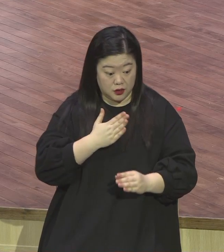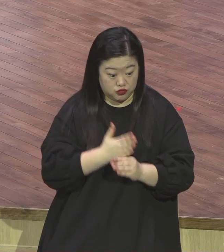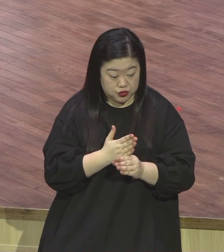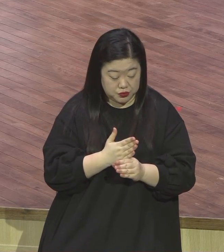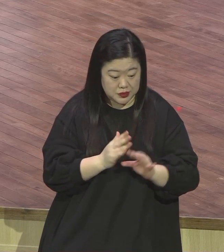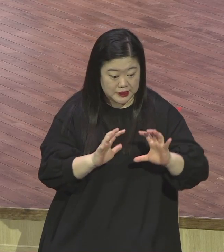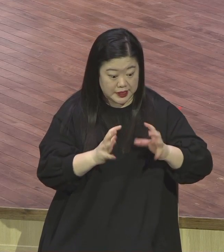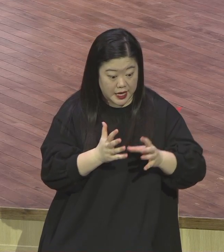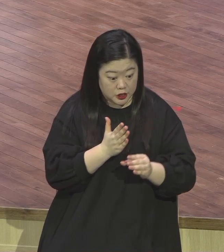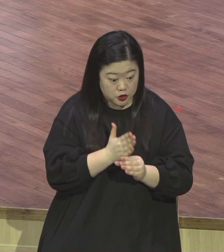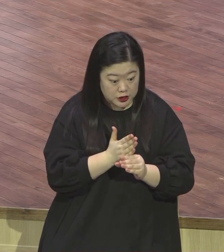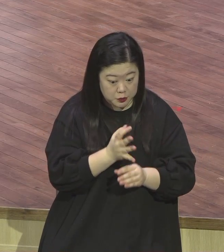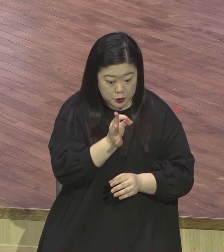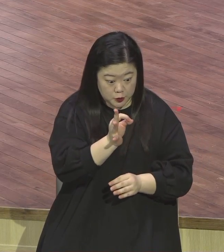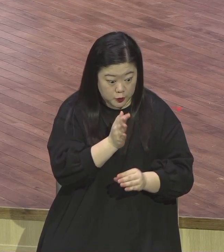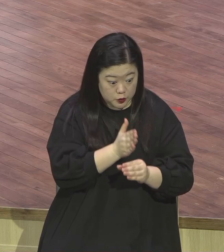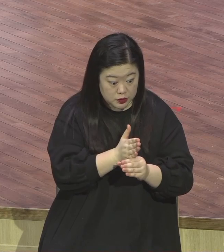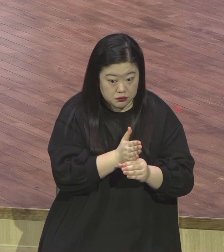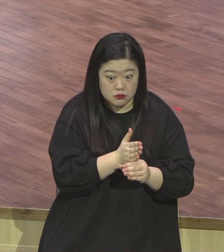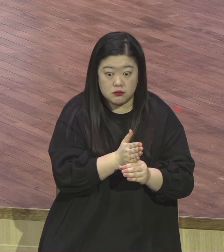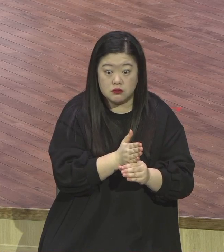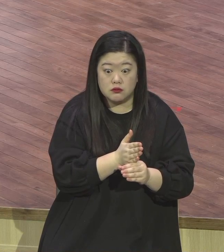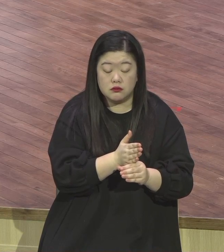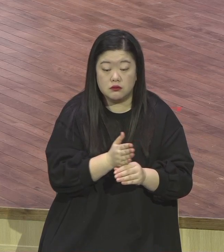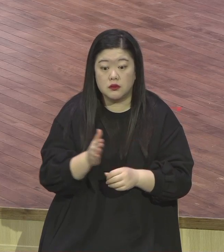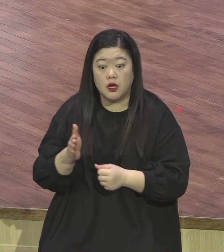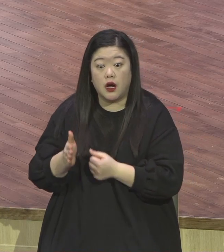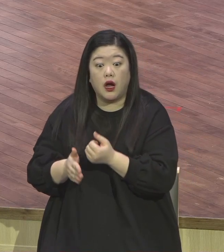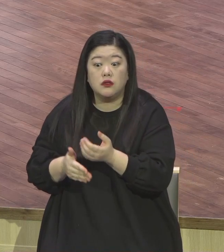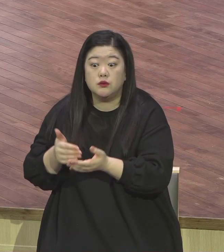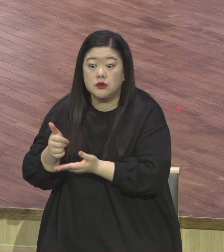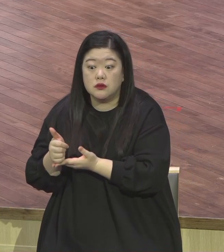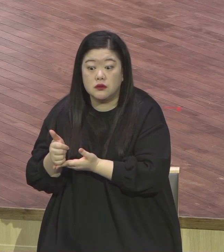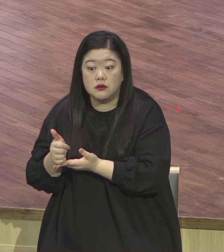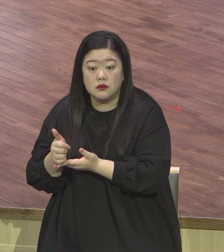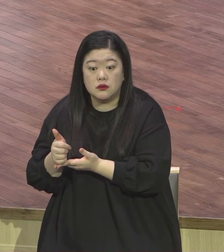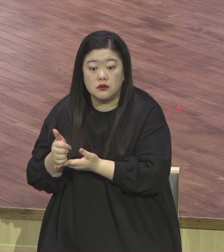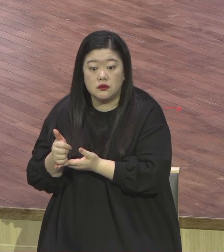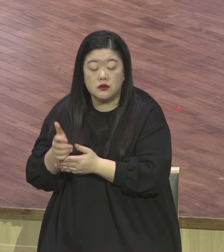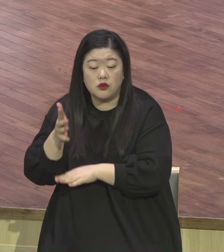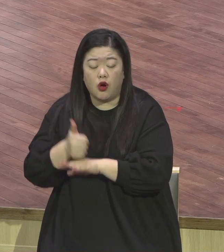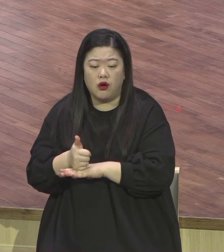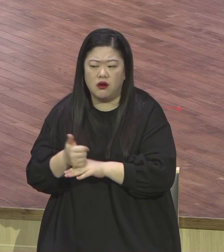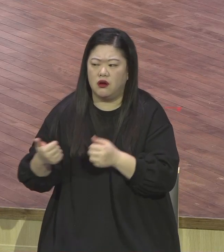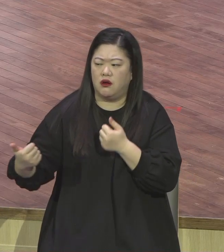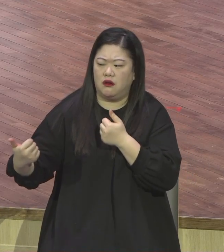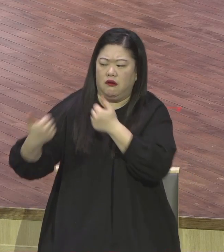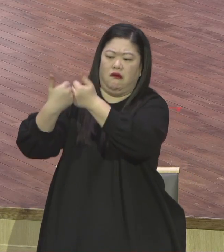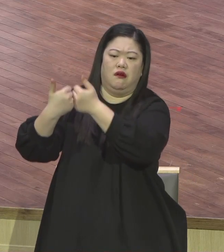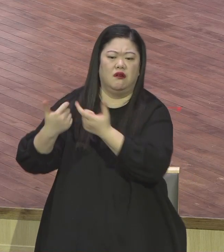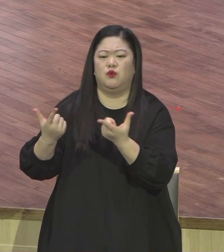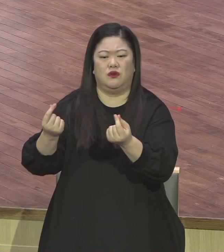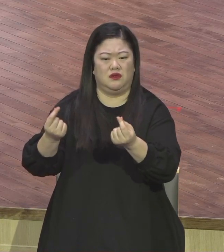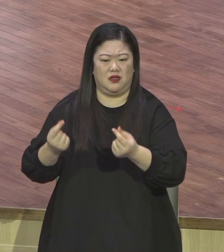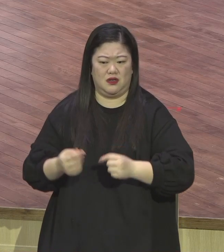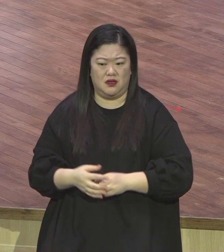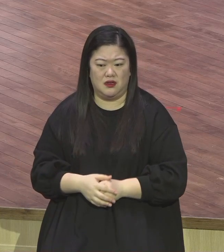그렇게 삶으로 결과적으로 결과적으로 뭐냐 하나님께 대적이 되는 겁니다 그게 하나님을 대적하는 결과가 오게 되었어요